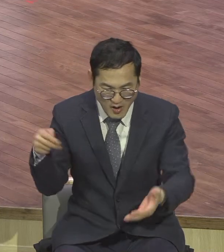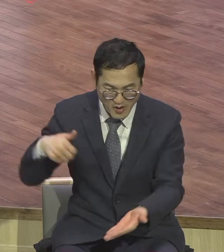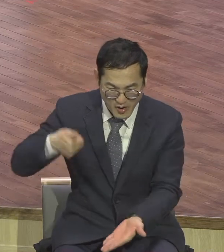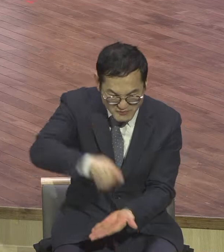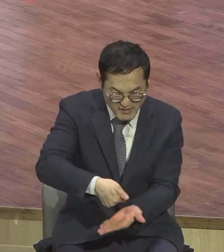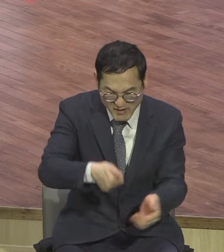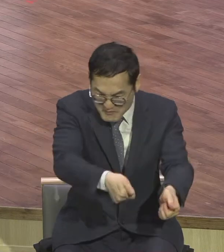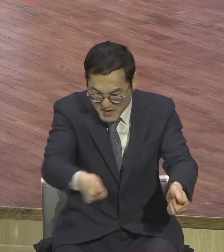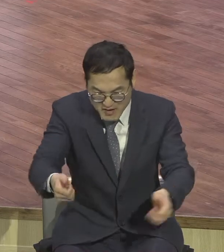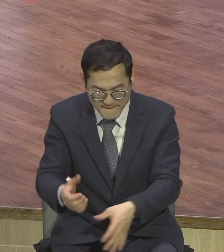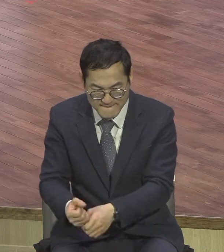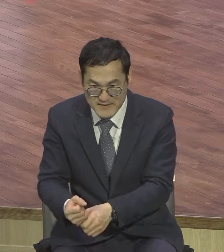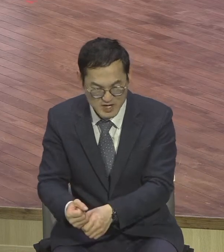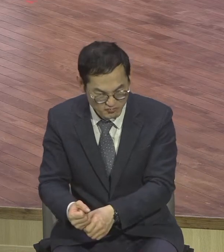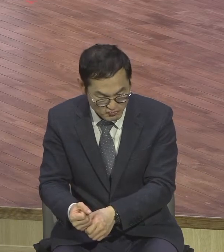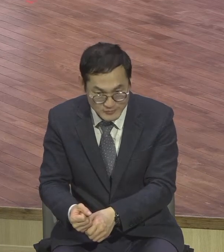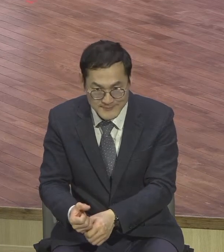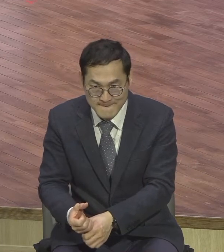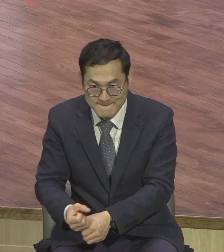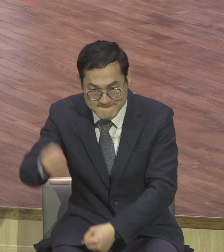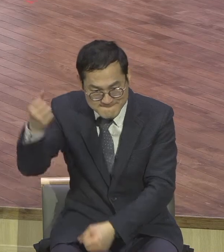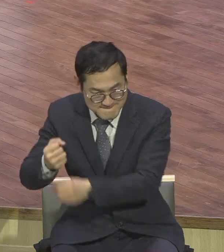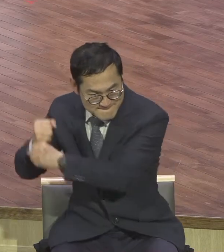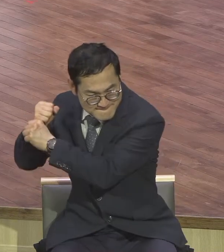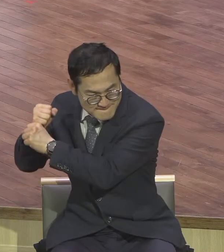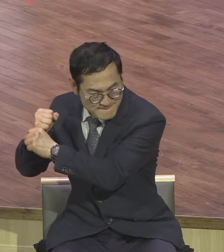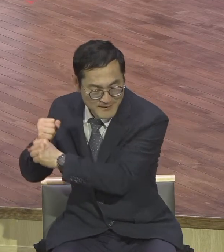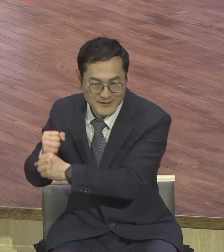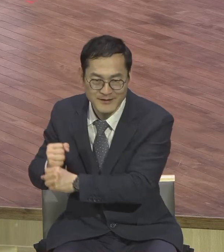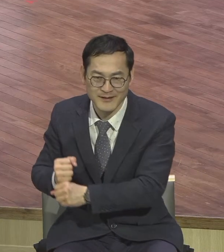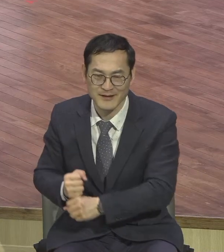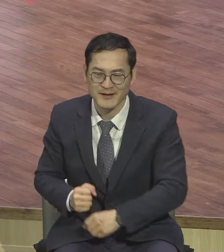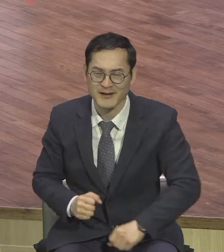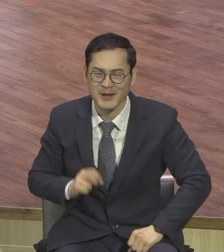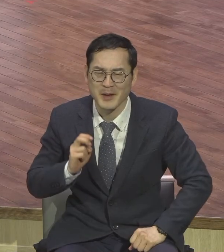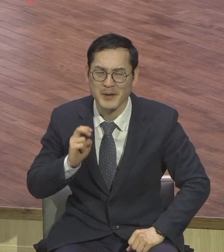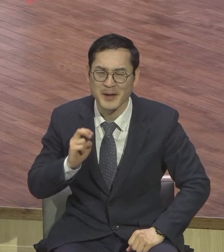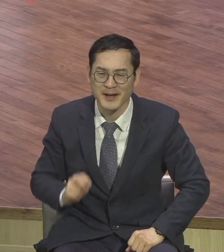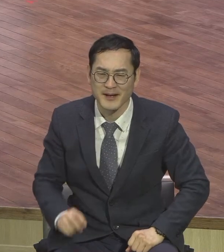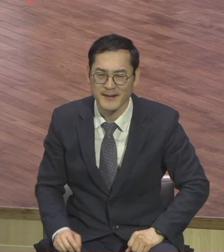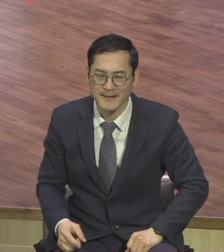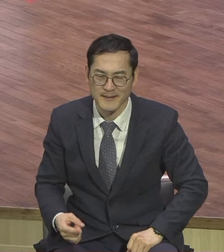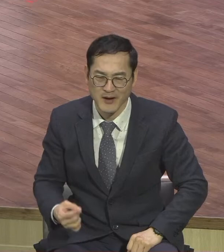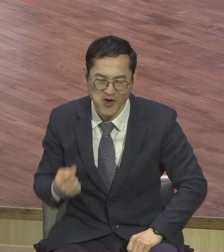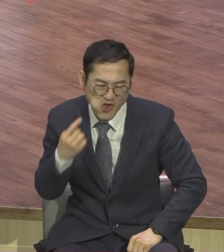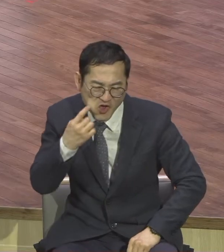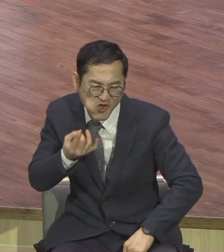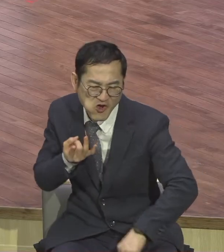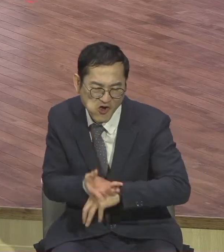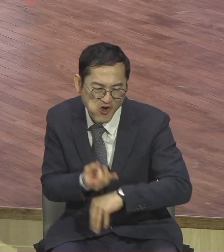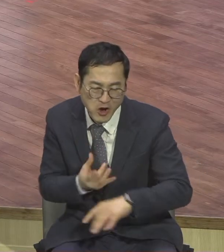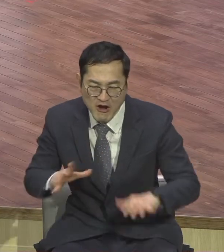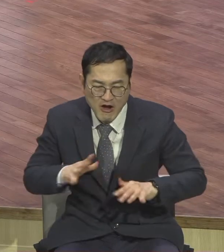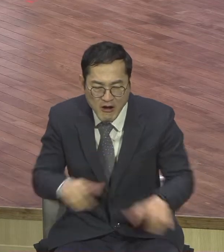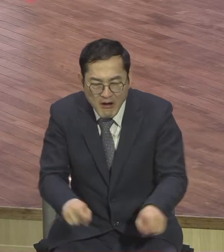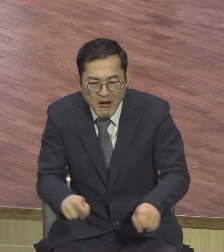죽었어 이제 안 할 말로 안 하더라도 공가라도 하면 줄 거 아니에요 겁이라도 하면 줄 거 아니에요